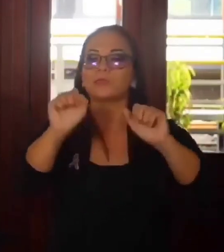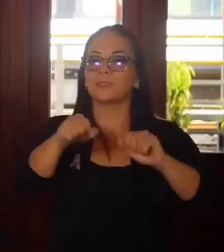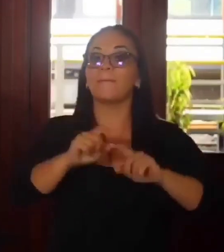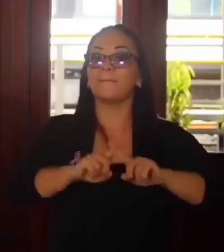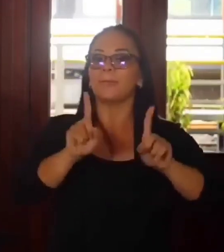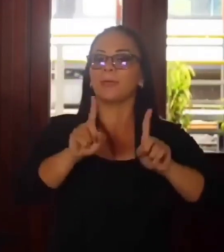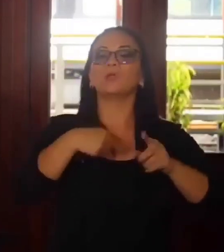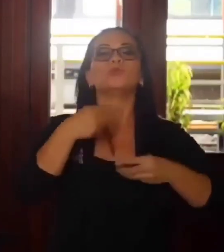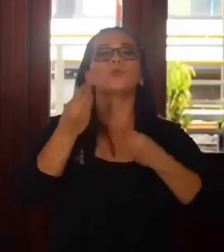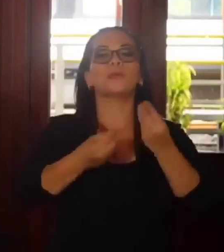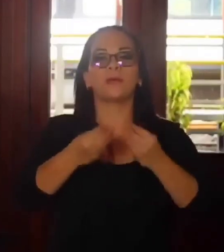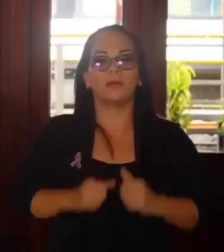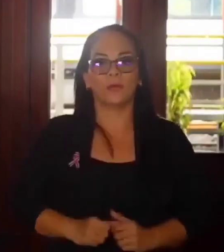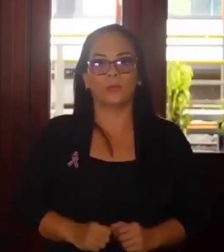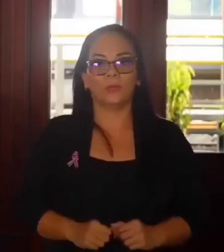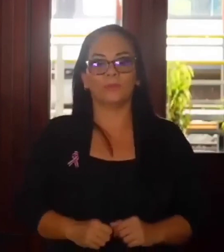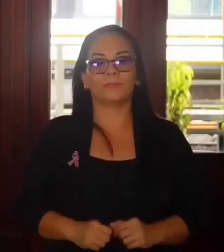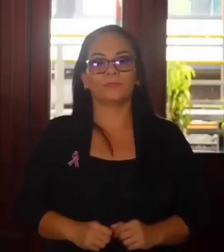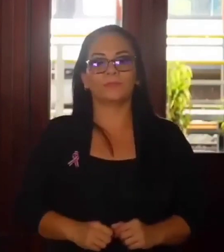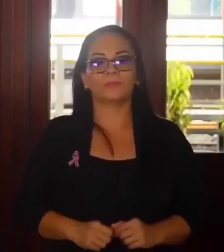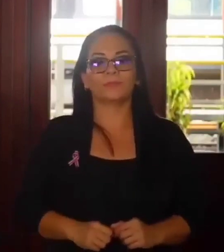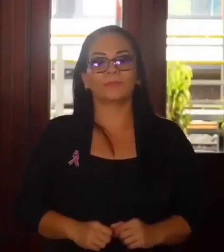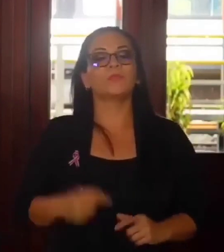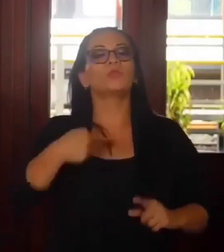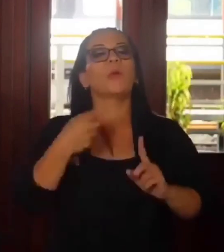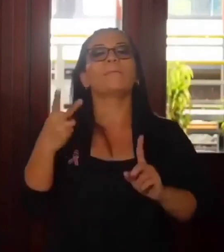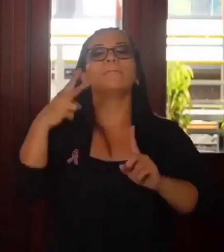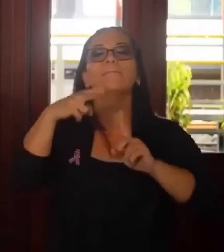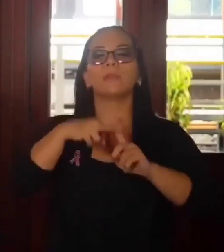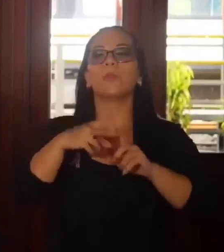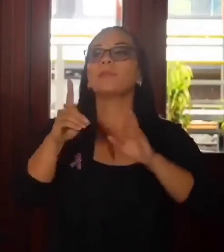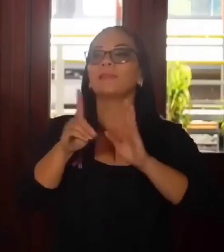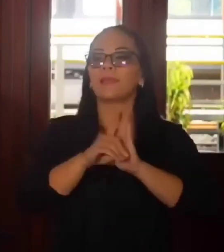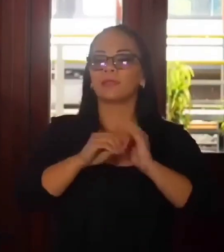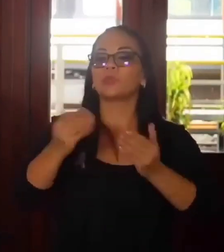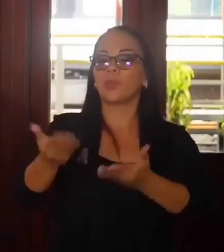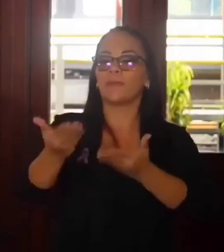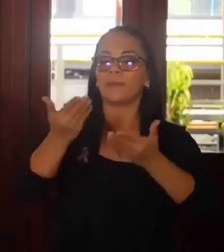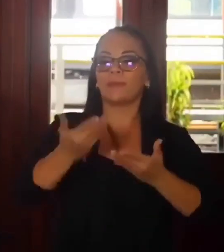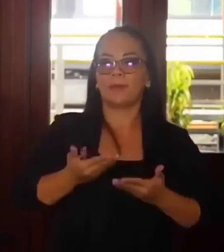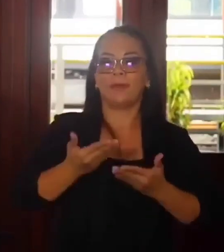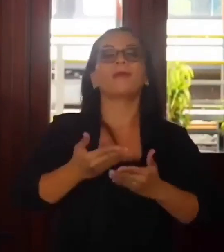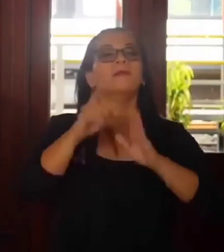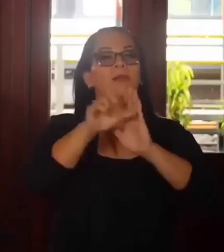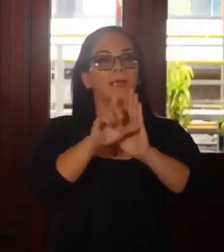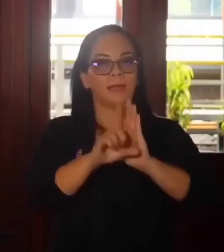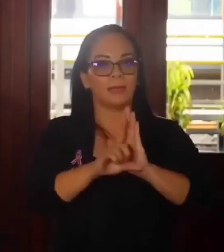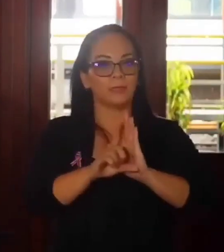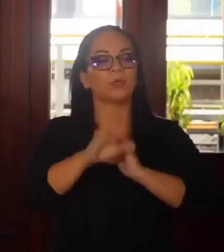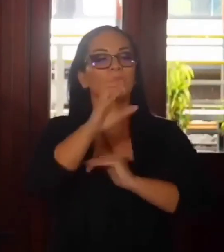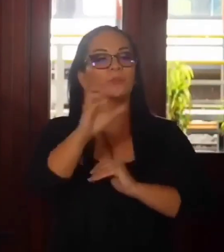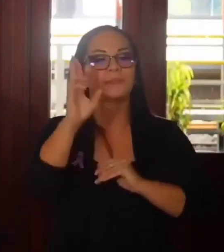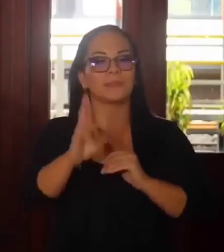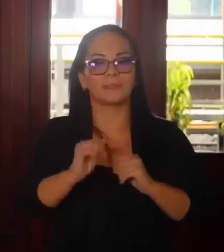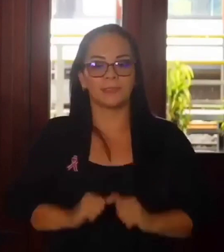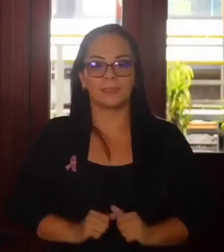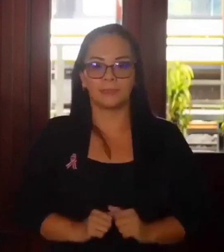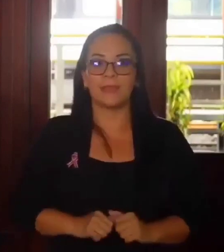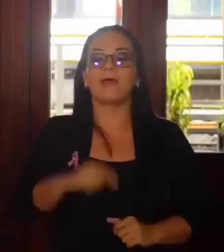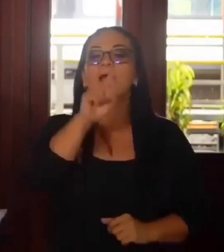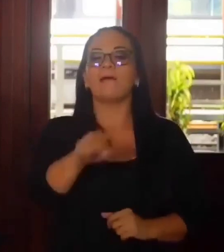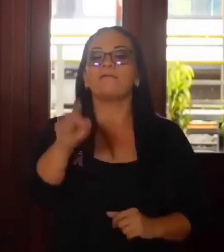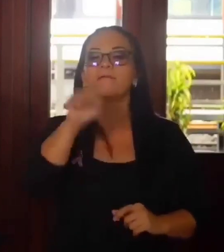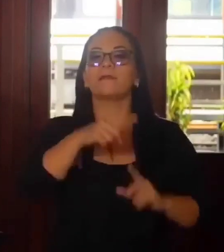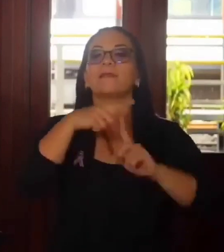el derecho que me da la legislación costarricense a vetar